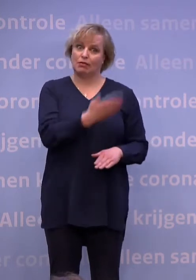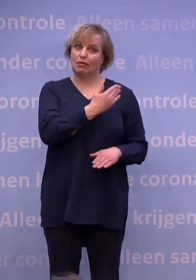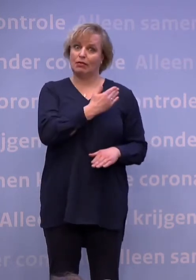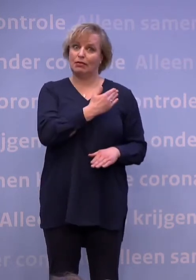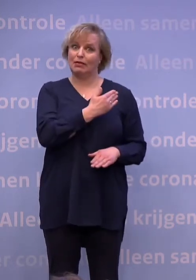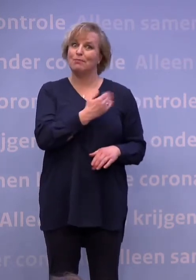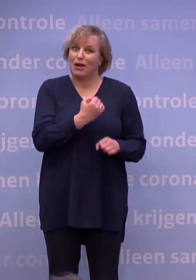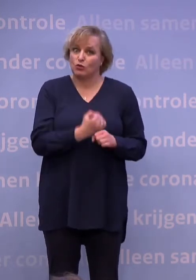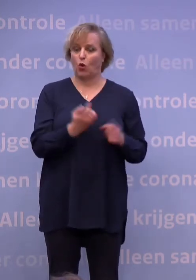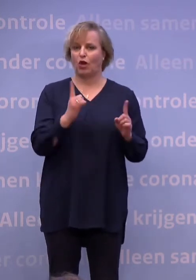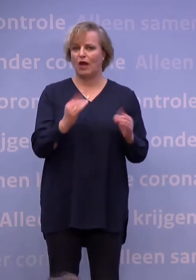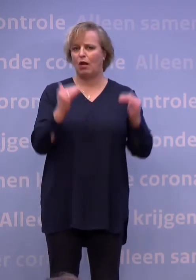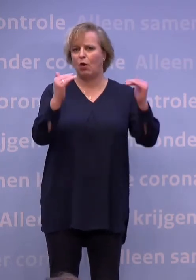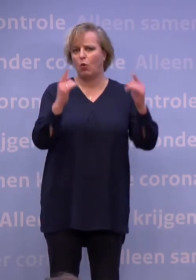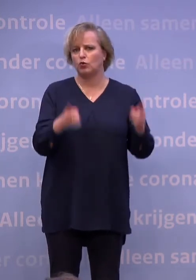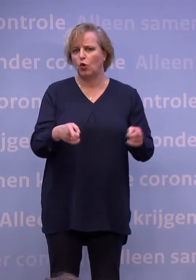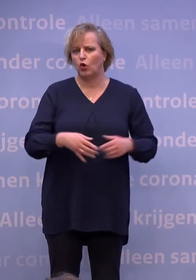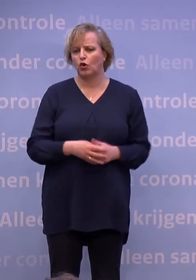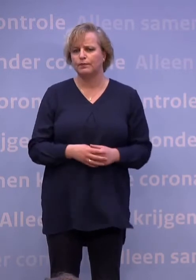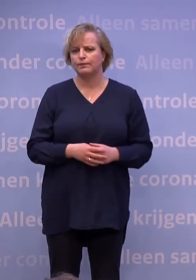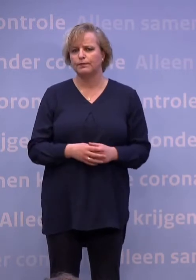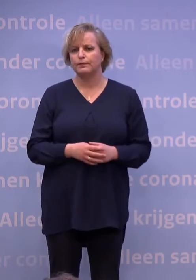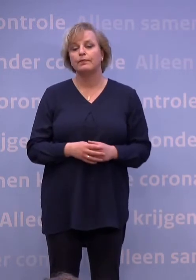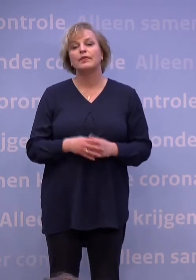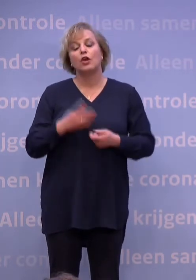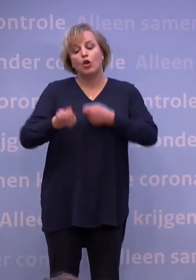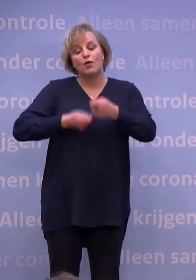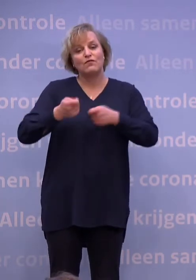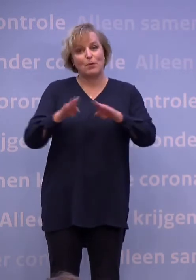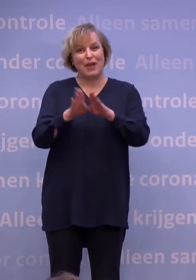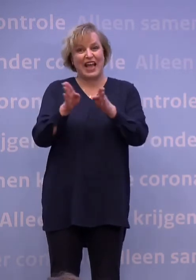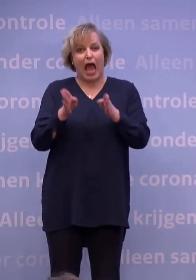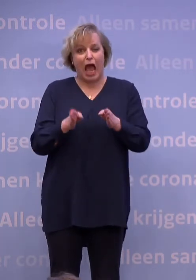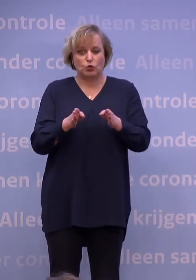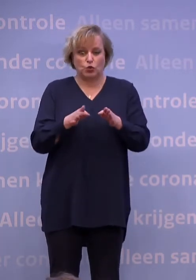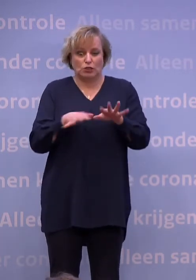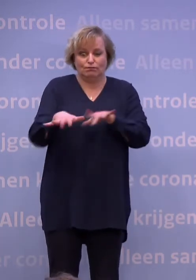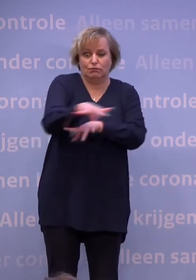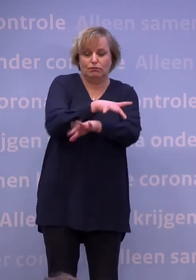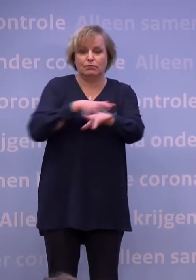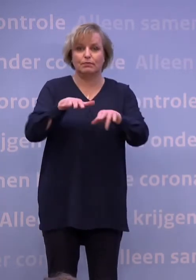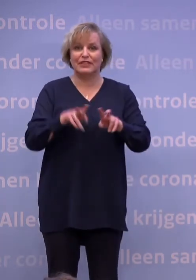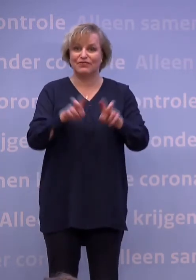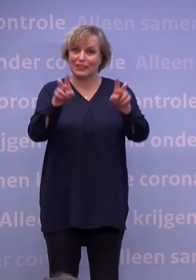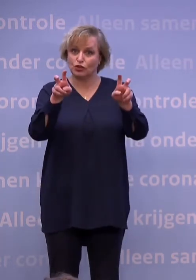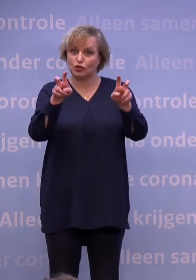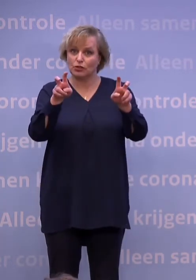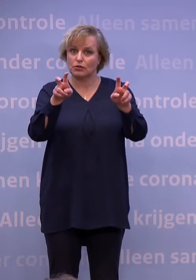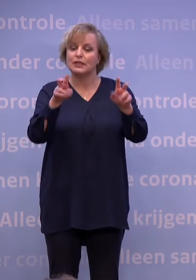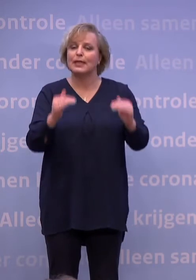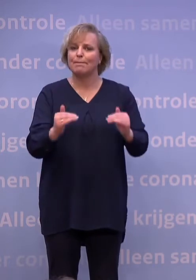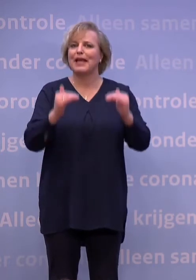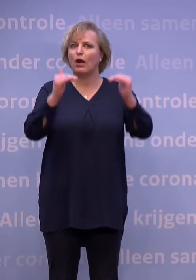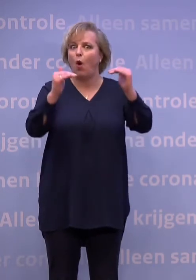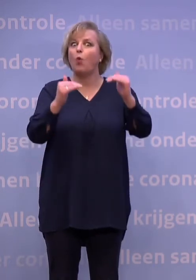gevaarlijk hoog. Het aantal verpleeghuizen waar dat nare virus rond waart is zelfs hoger dan